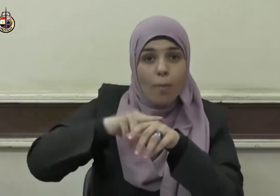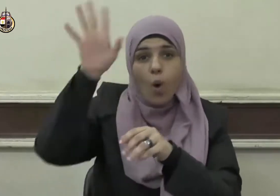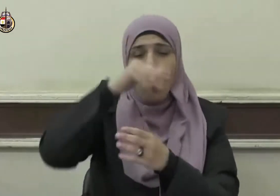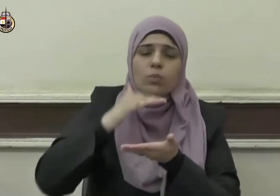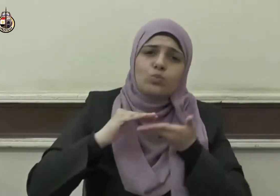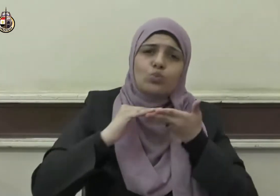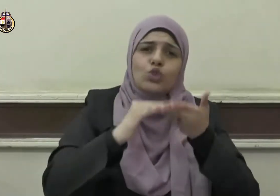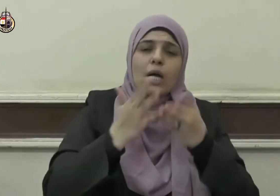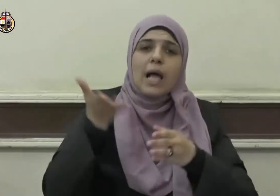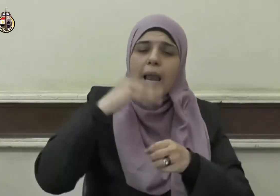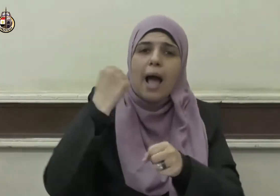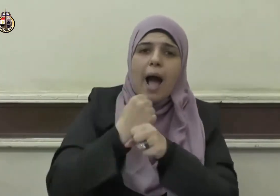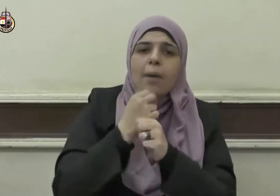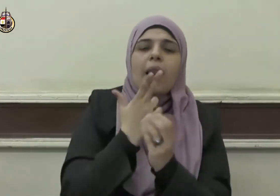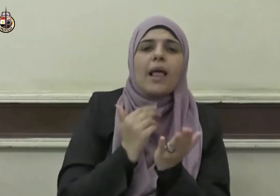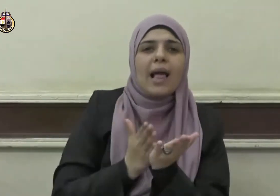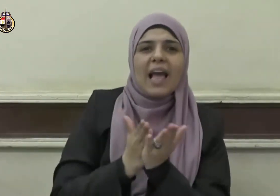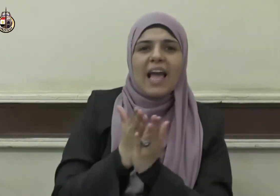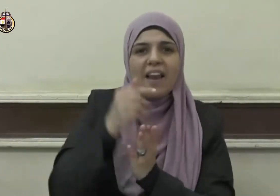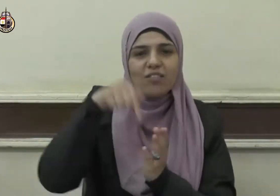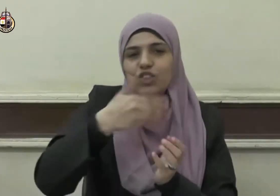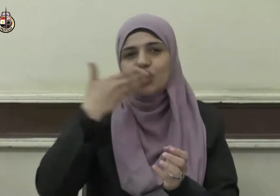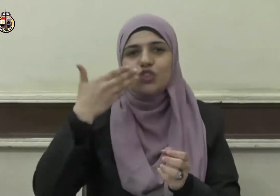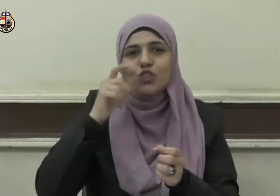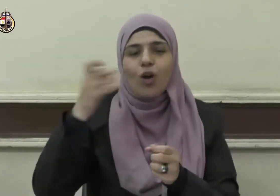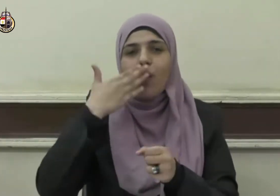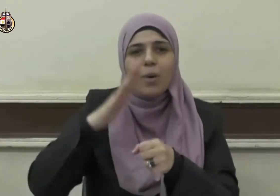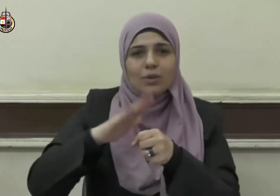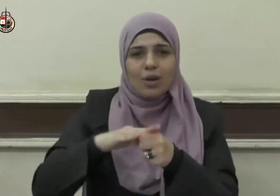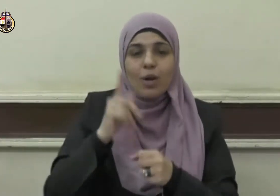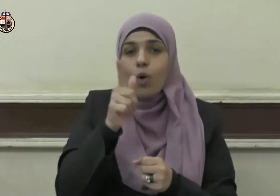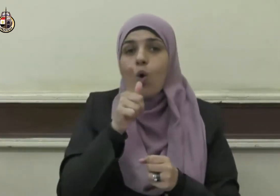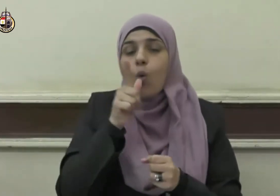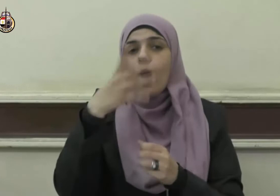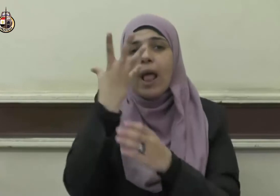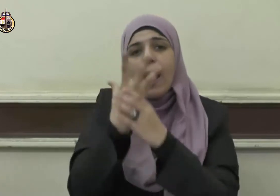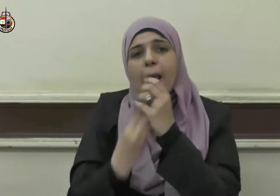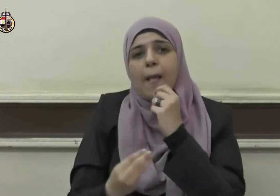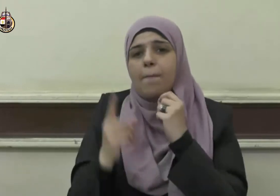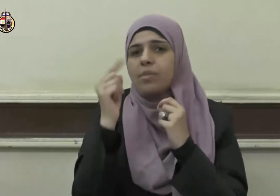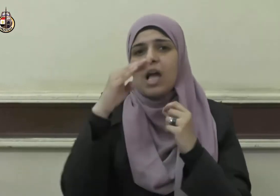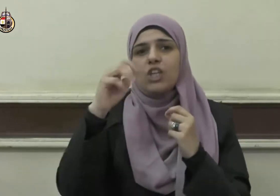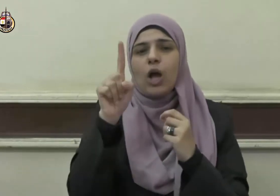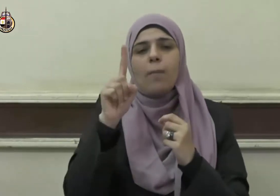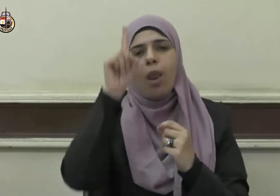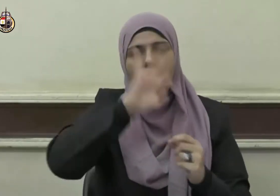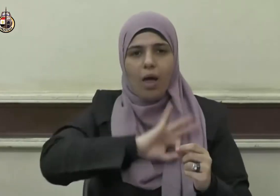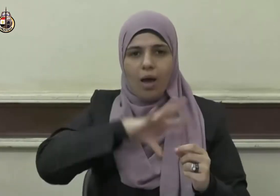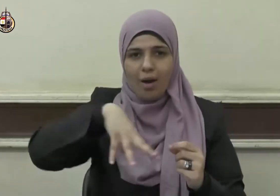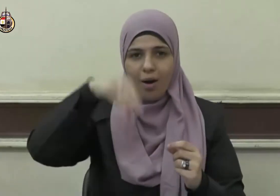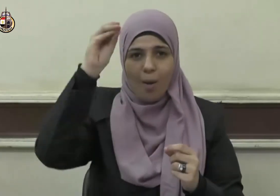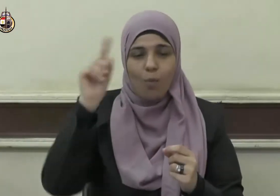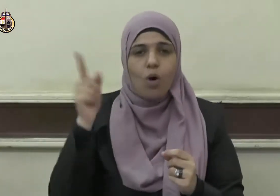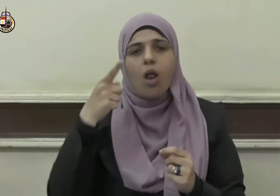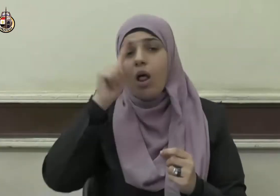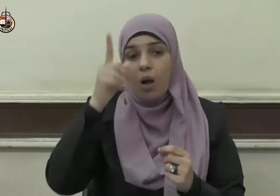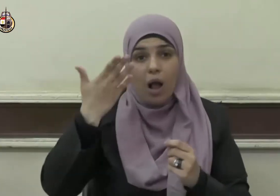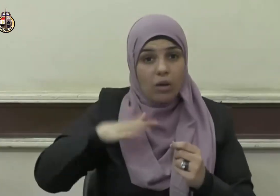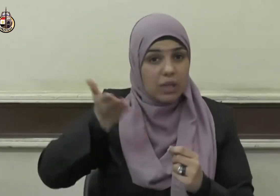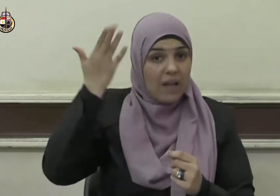إحسان العمل فيه يقول ابن رجب رحمه الله لقد كان كثيرٌ